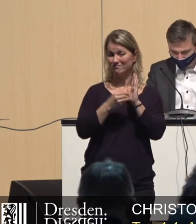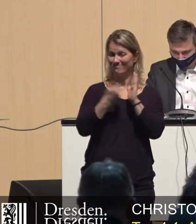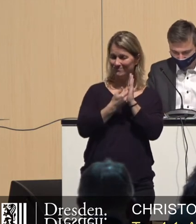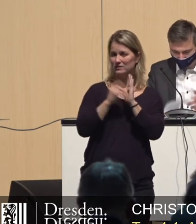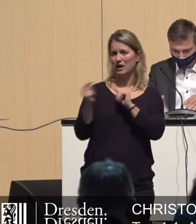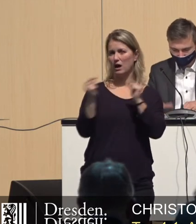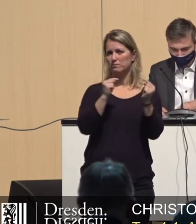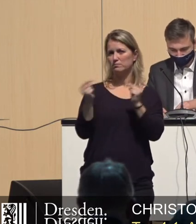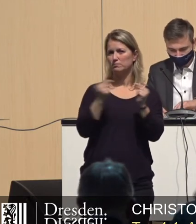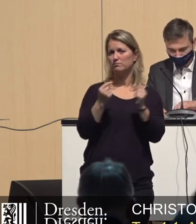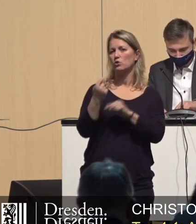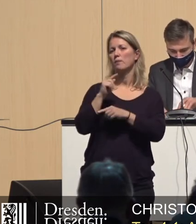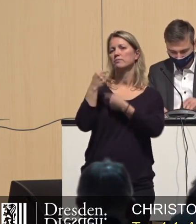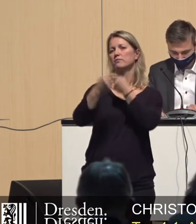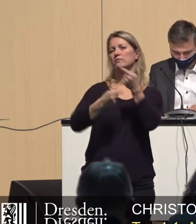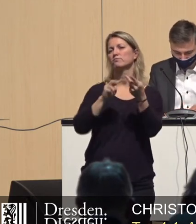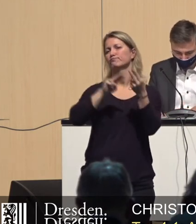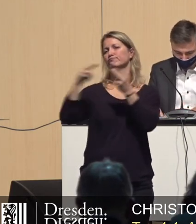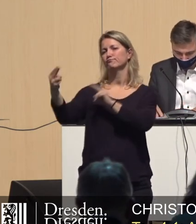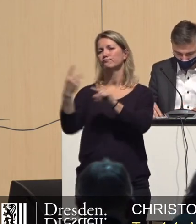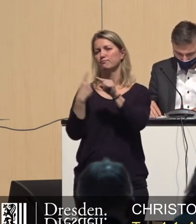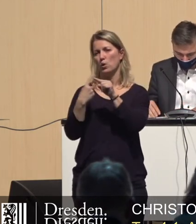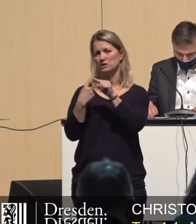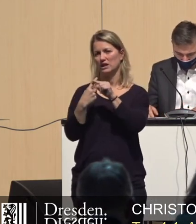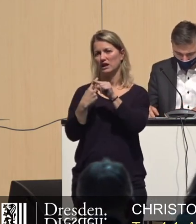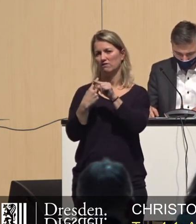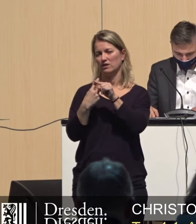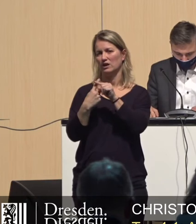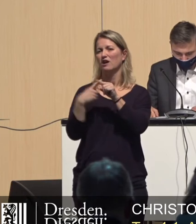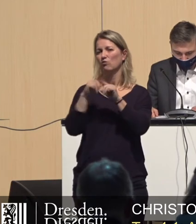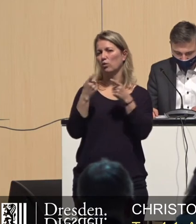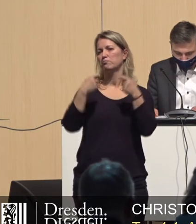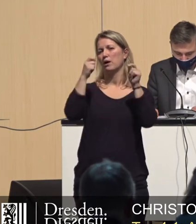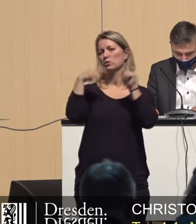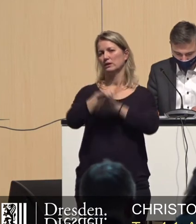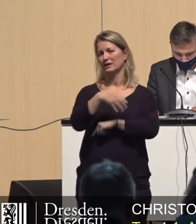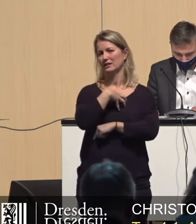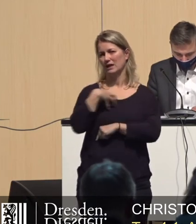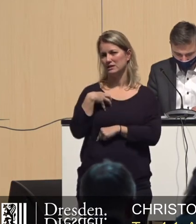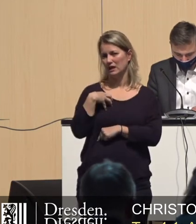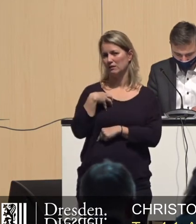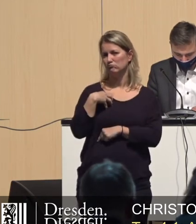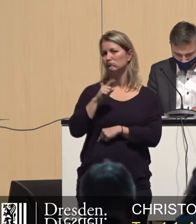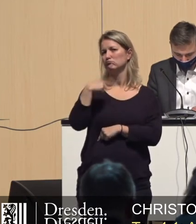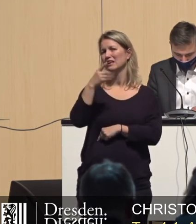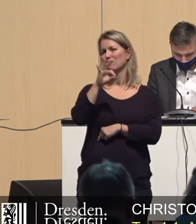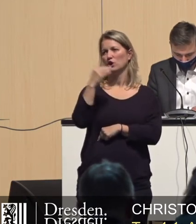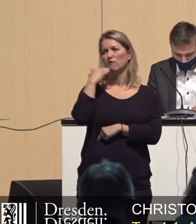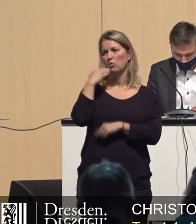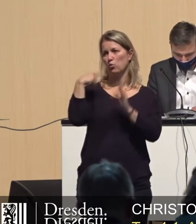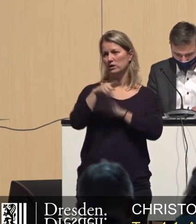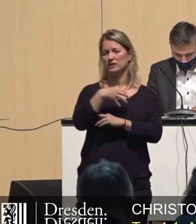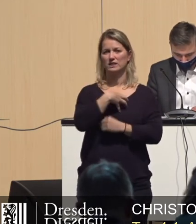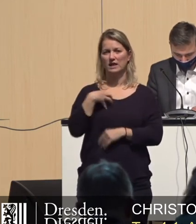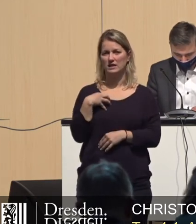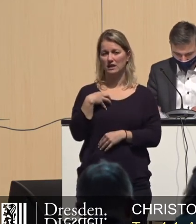Positiven entwickeln wird für die Richtlinie, für das Bauen in Dresden und auch für das Wohnen in Dresden. Wir werden uns